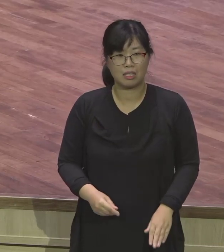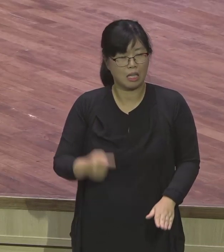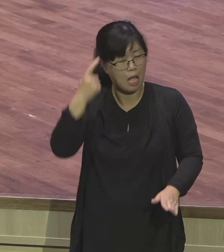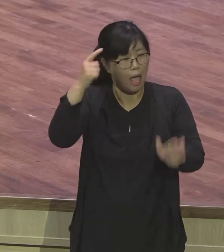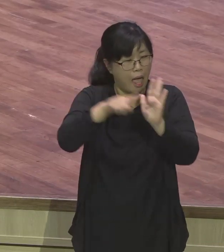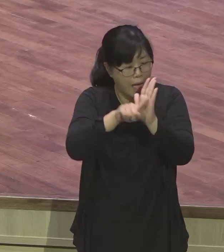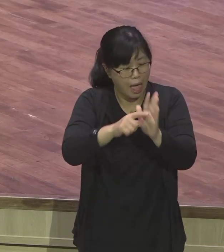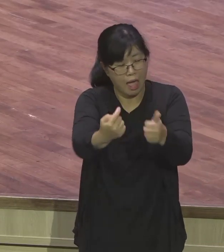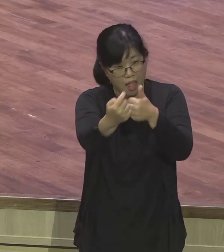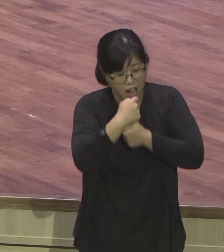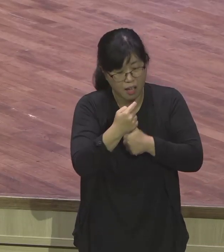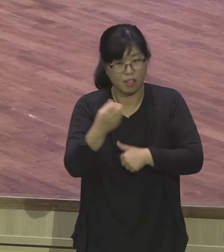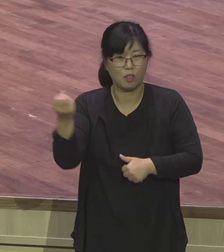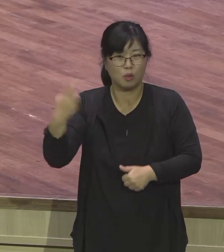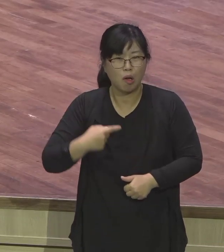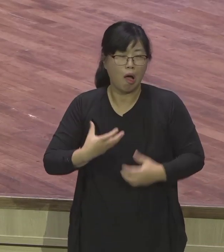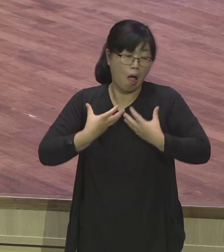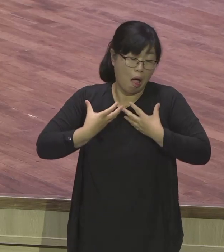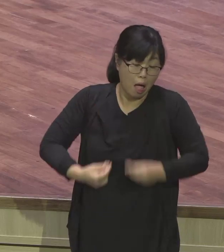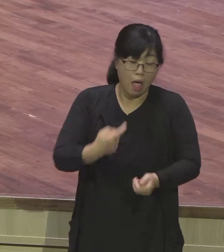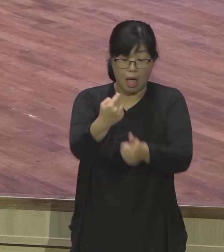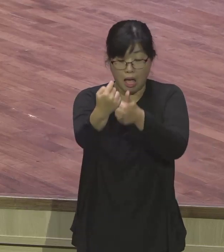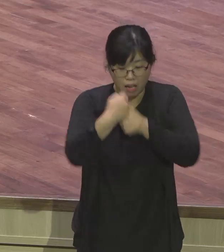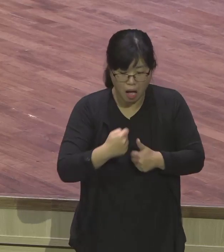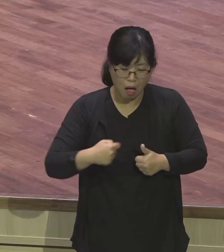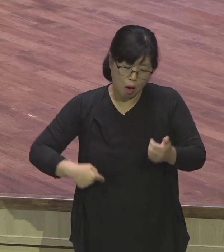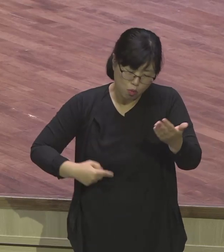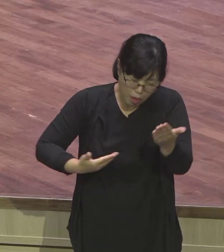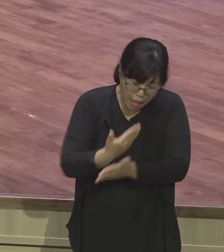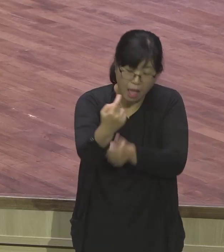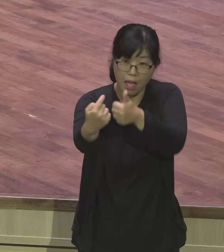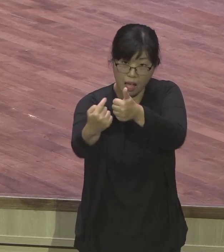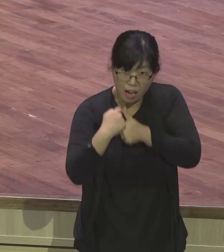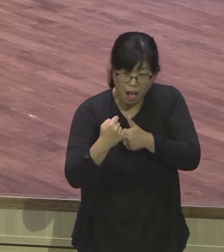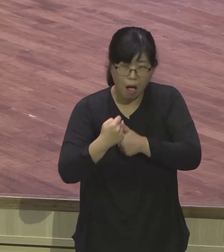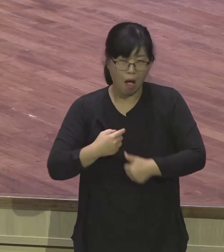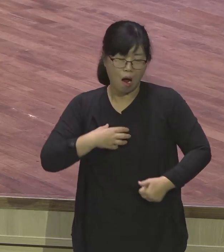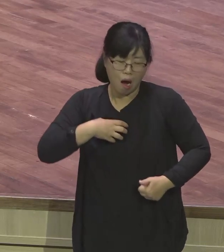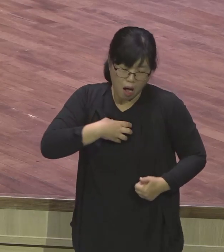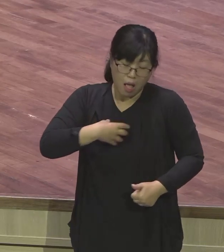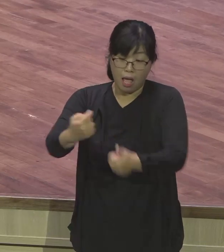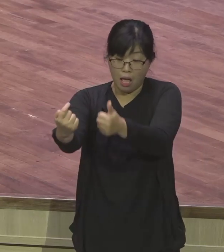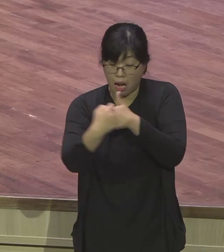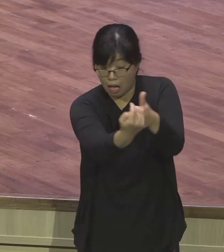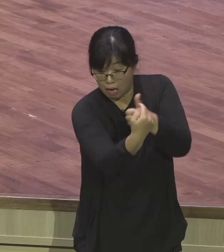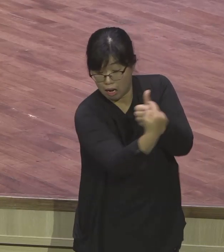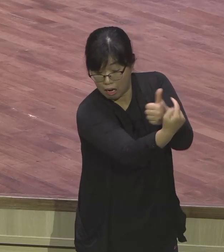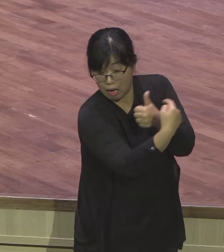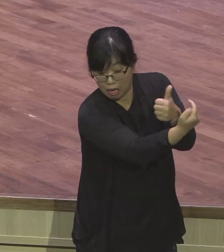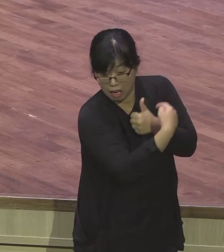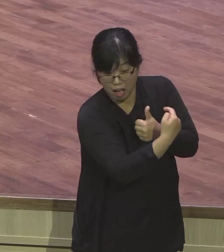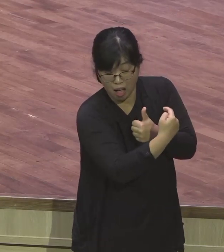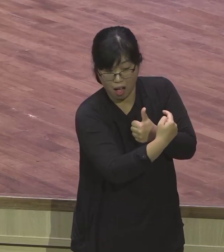두려워하라 고민하고 후회하라고 외쳐댄다 이처럼 시끄럽고 끈질기게 외쳐댄는 음성들은